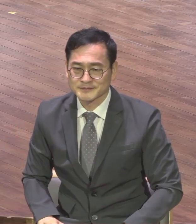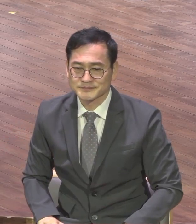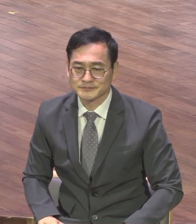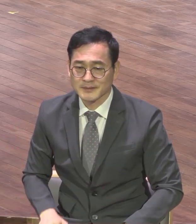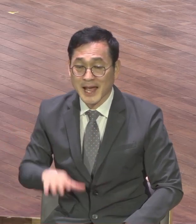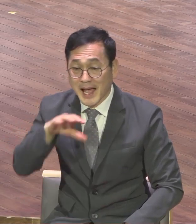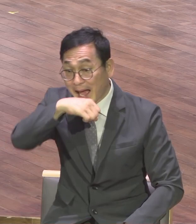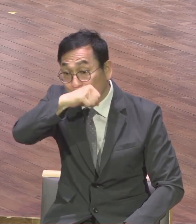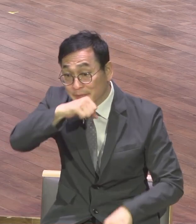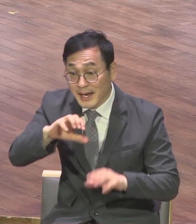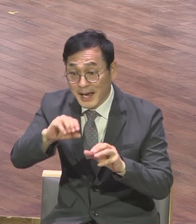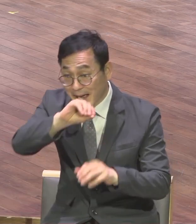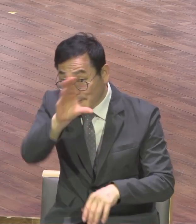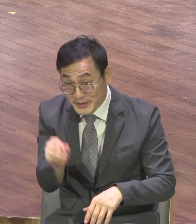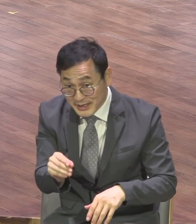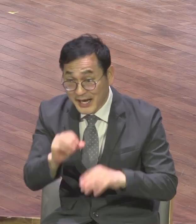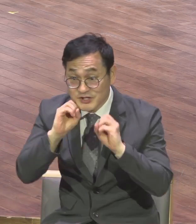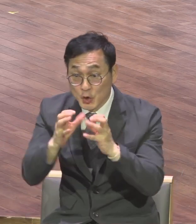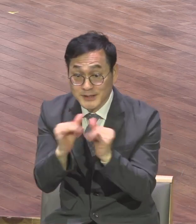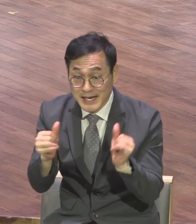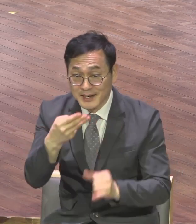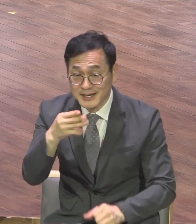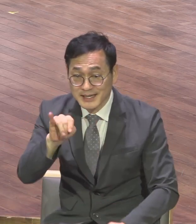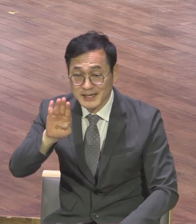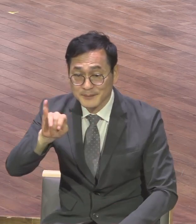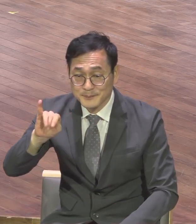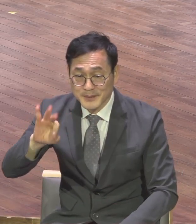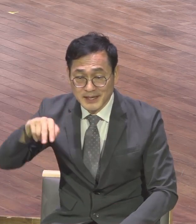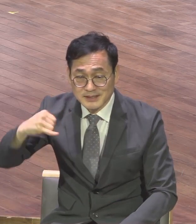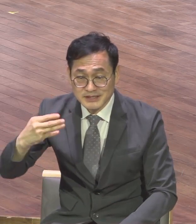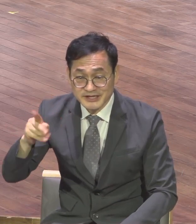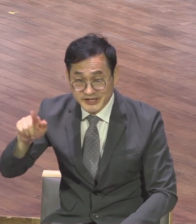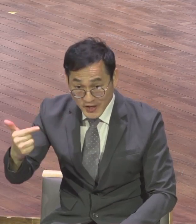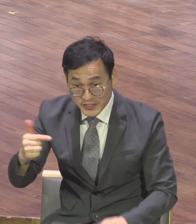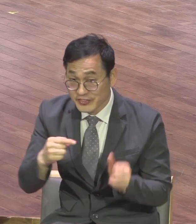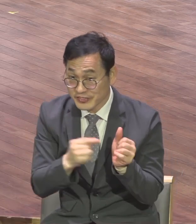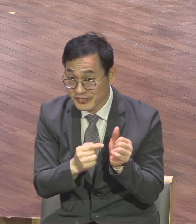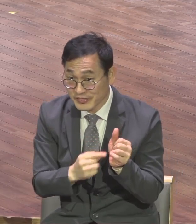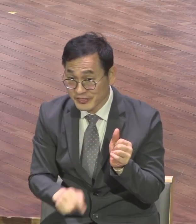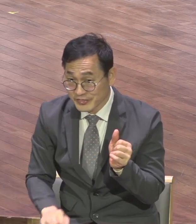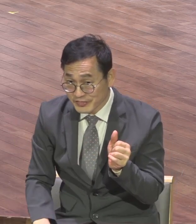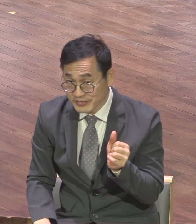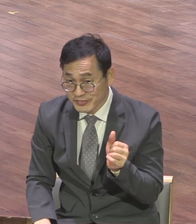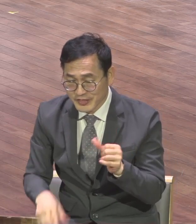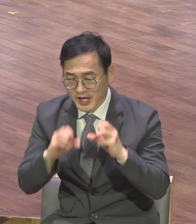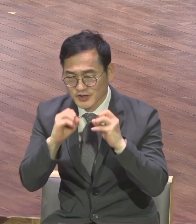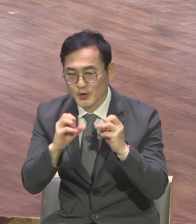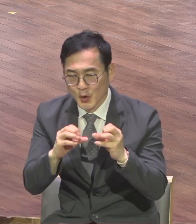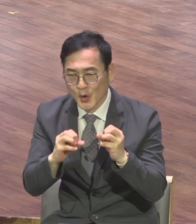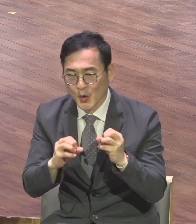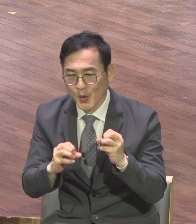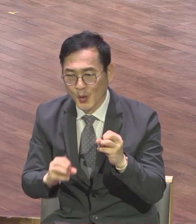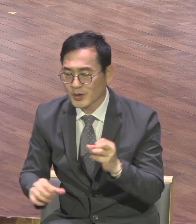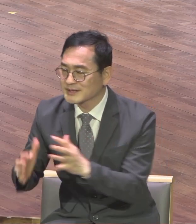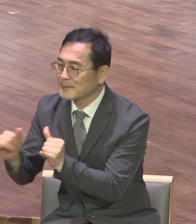아프리카 성교하니까 자신의 안부를 그렇게 걱정하면서 묻는 사람들이 있었어요